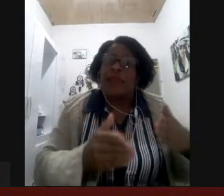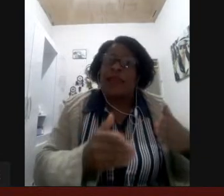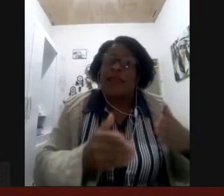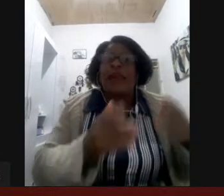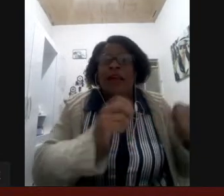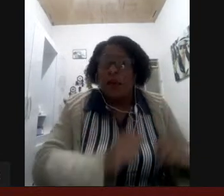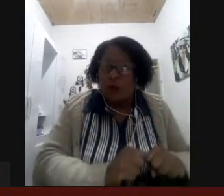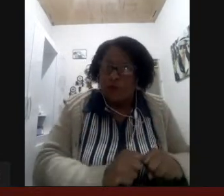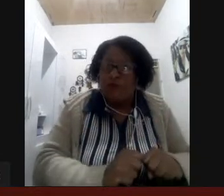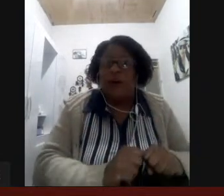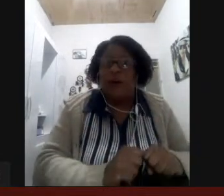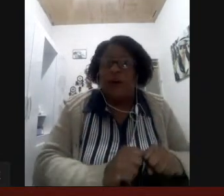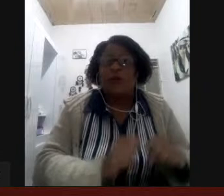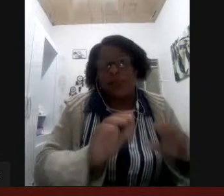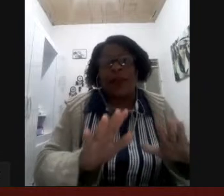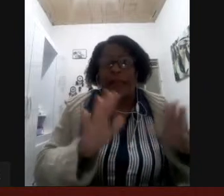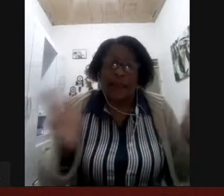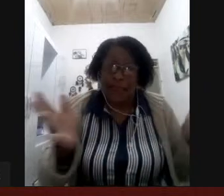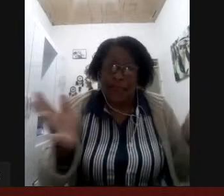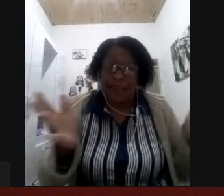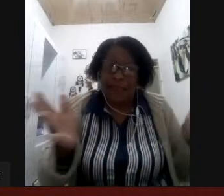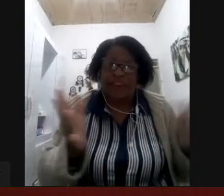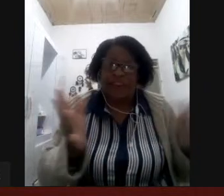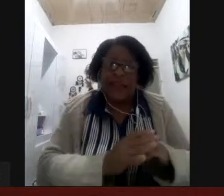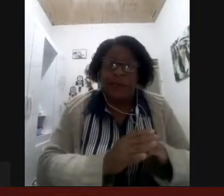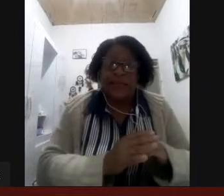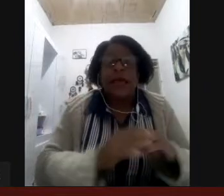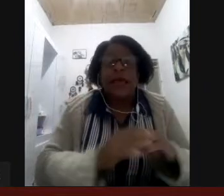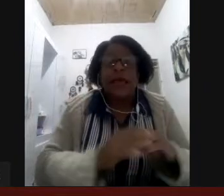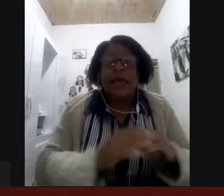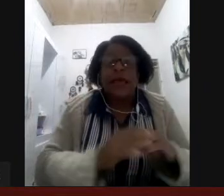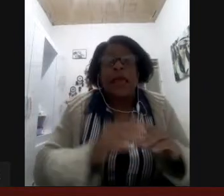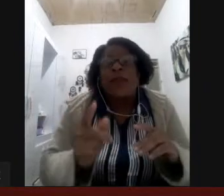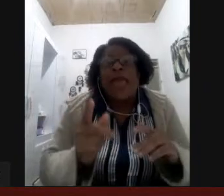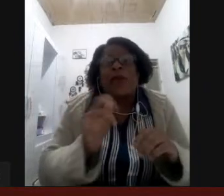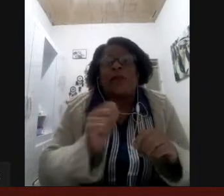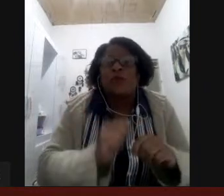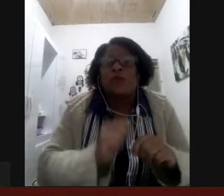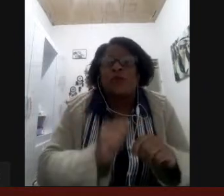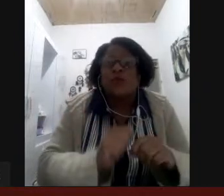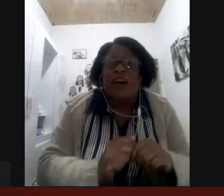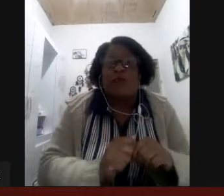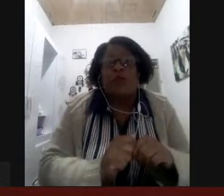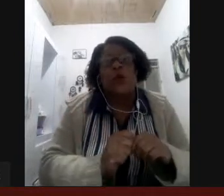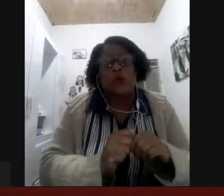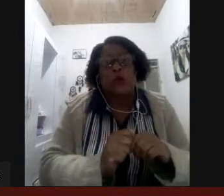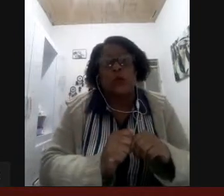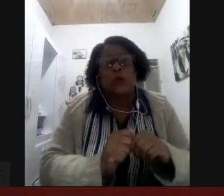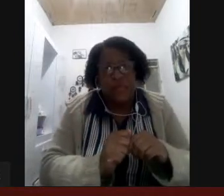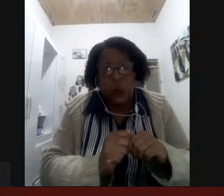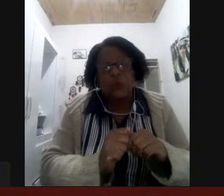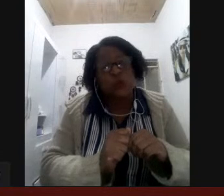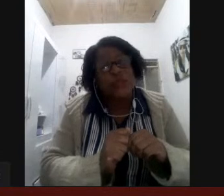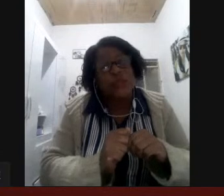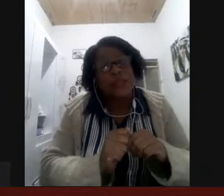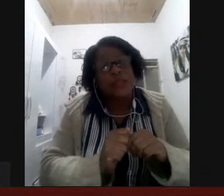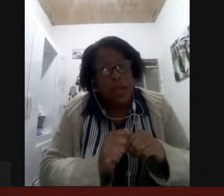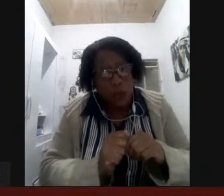o fono que é a favor da Libras e por que que eu não sou a favor da inclusão do surdo em escola regular